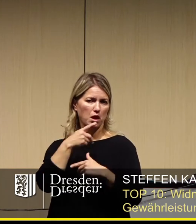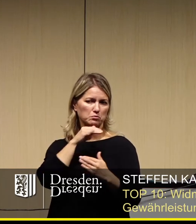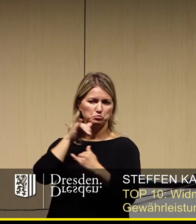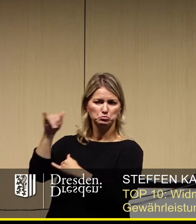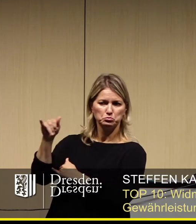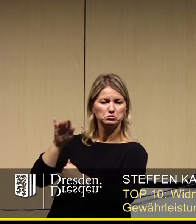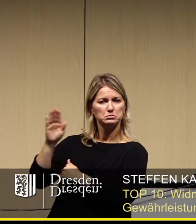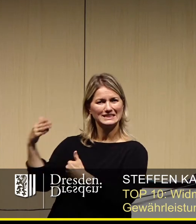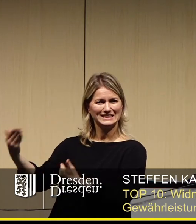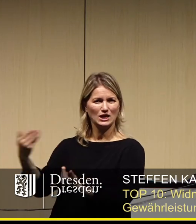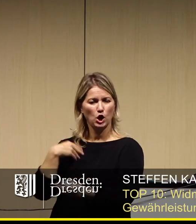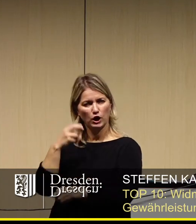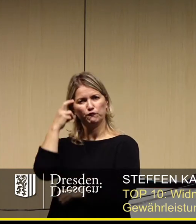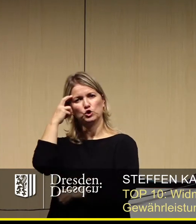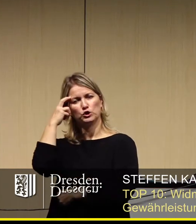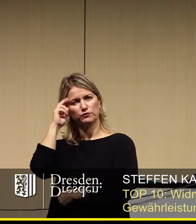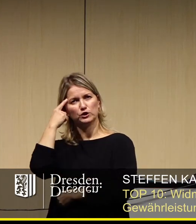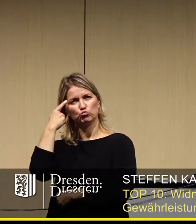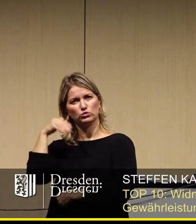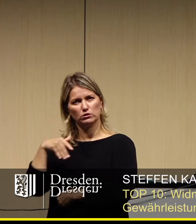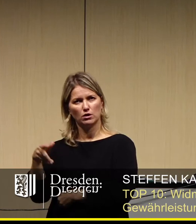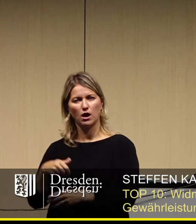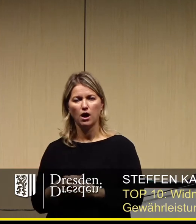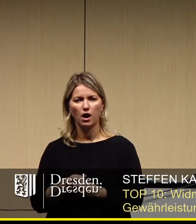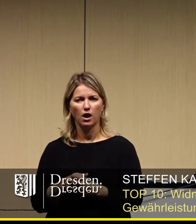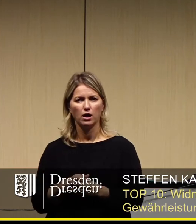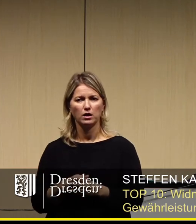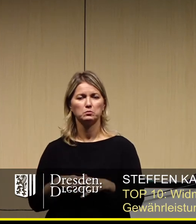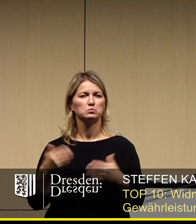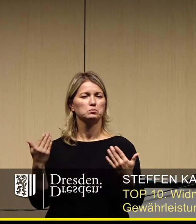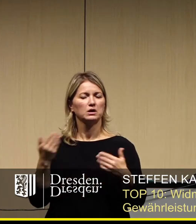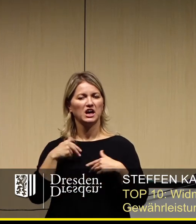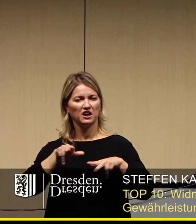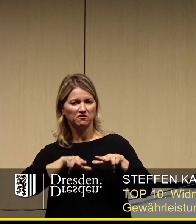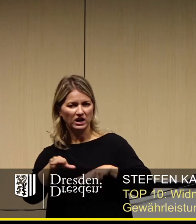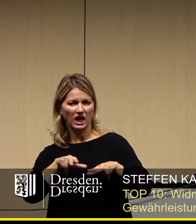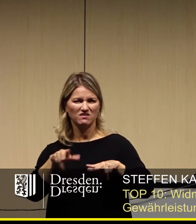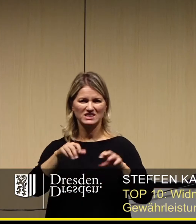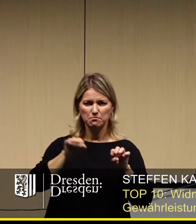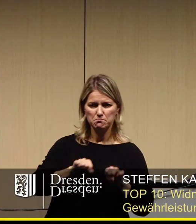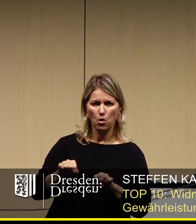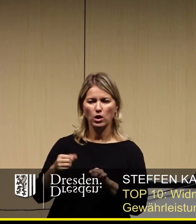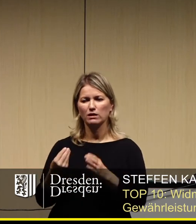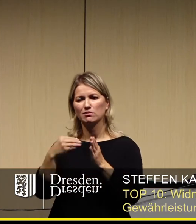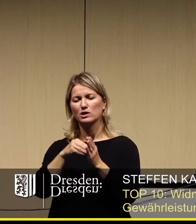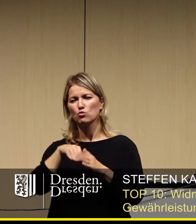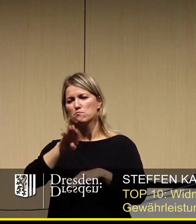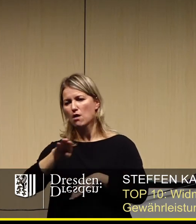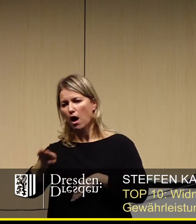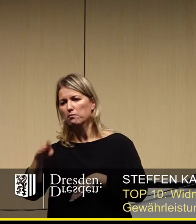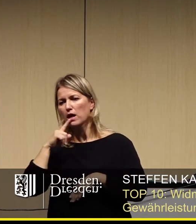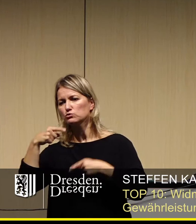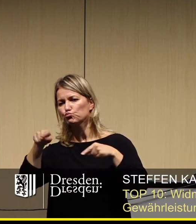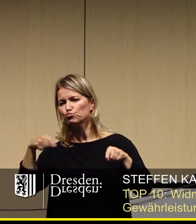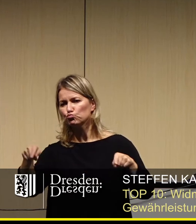eine vernünftige Herangehensweise zu sagen, was wir verkehrlich noch tun können. Zusätzliche Parkplätze ausweisen